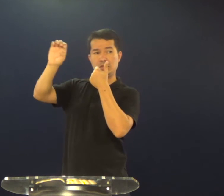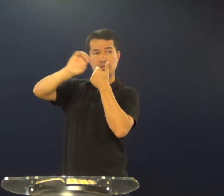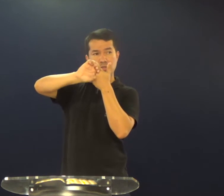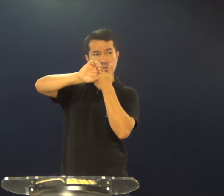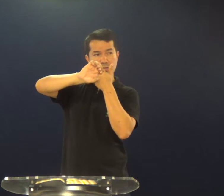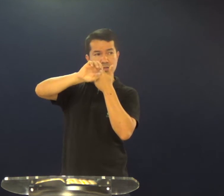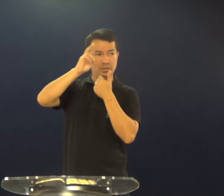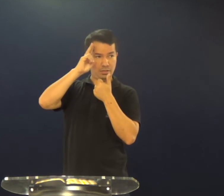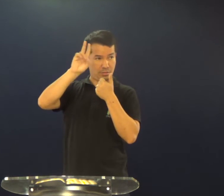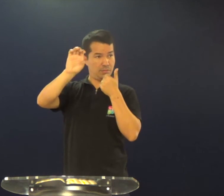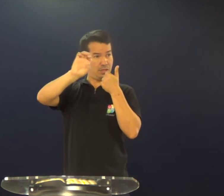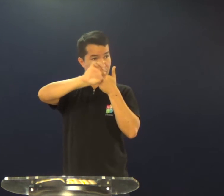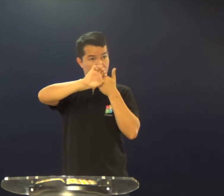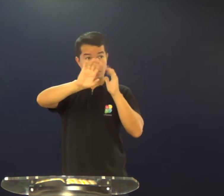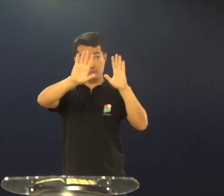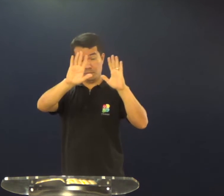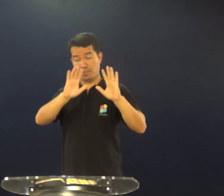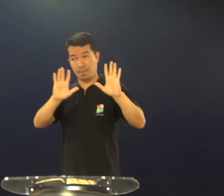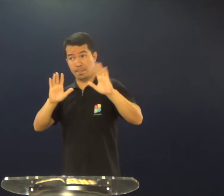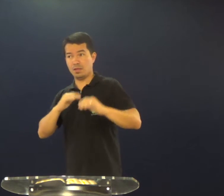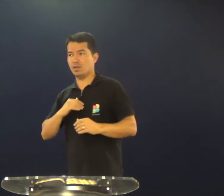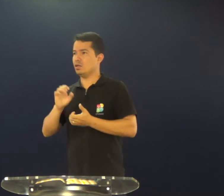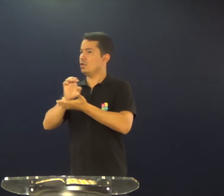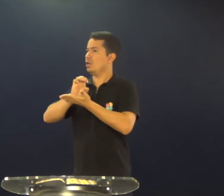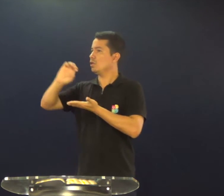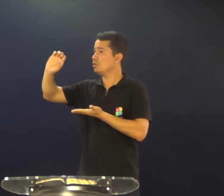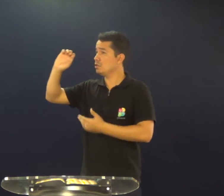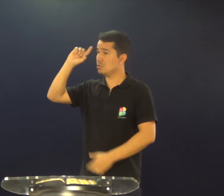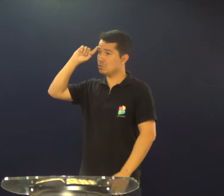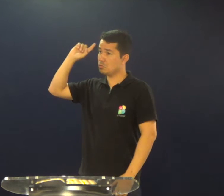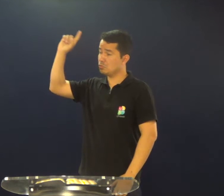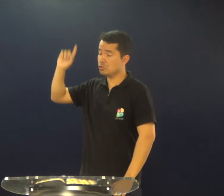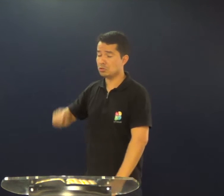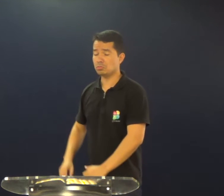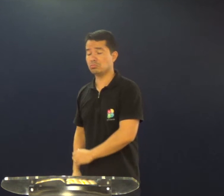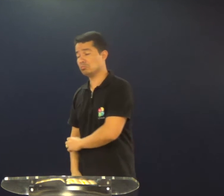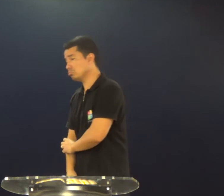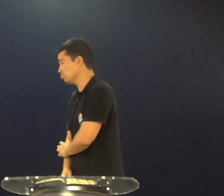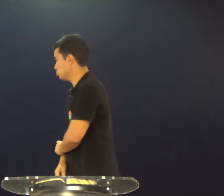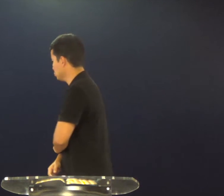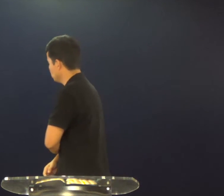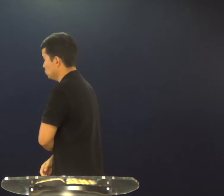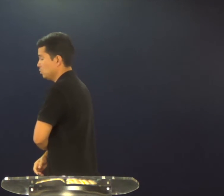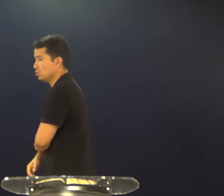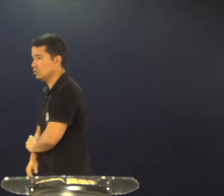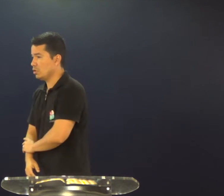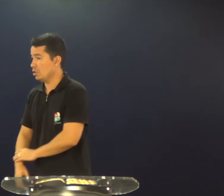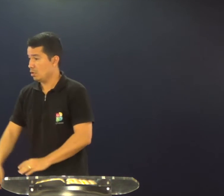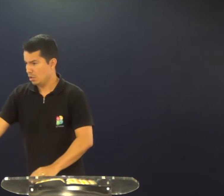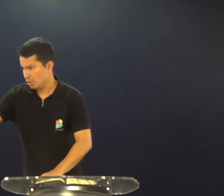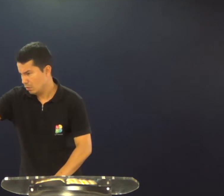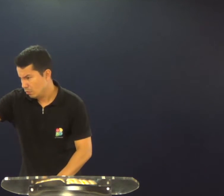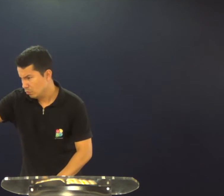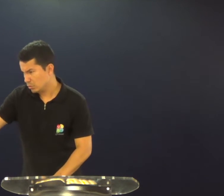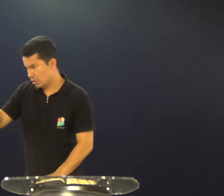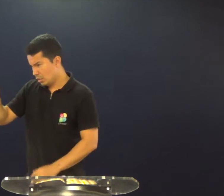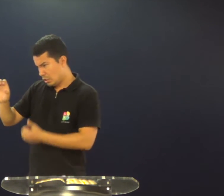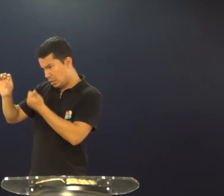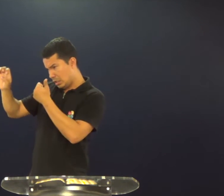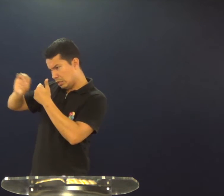Lembra, Elias? O que aconteceu? Eliseu o acompanhou, Eliseu